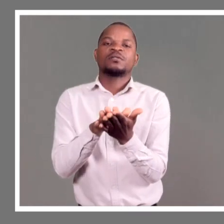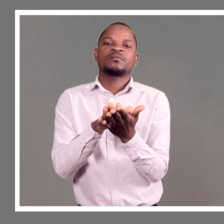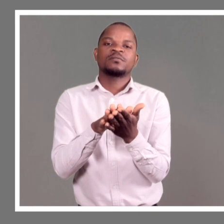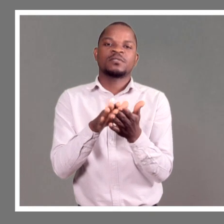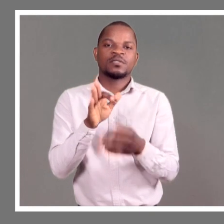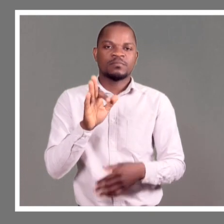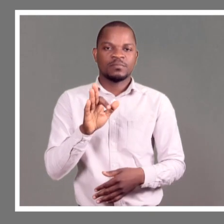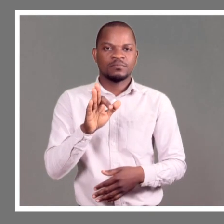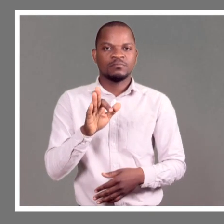Fazem moletas.